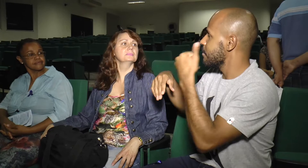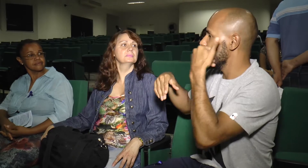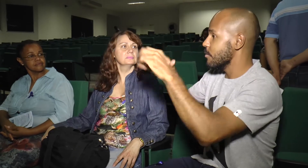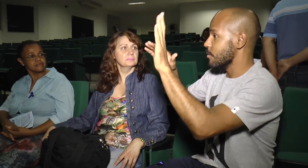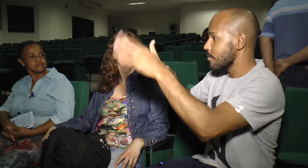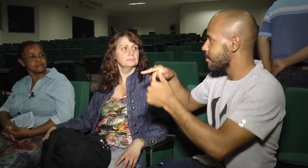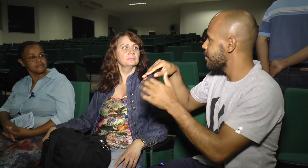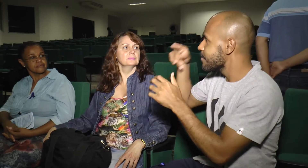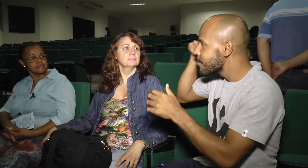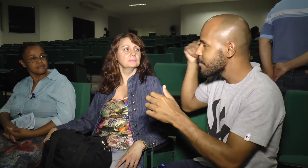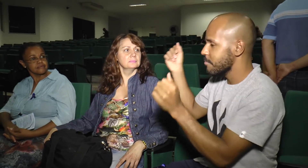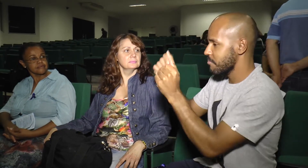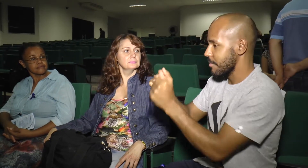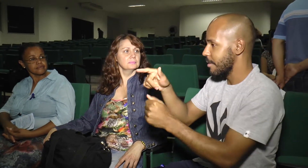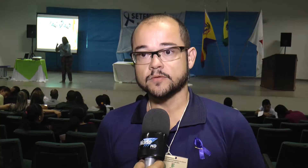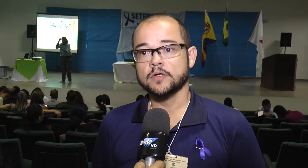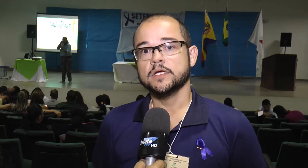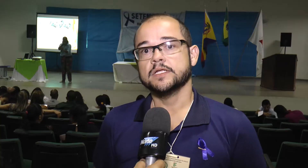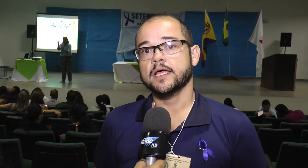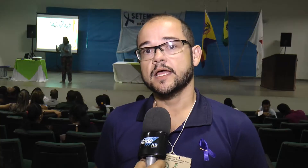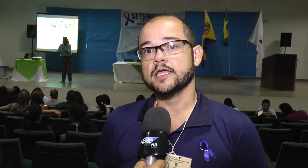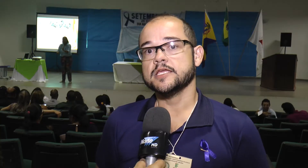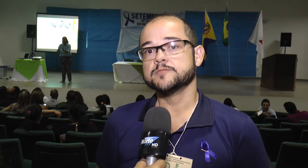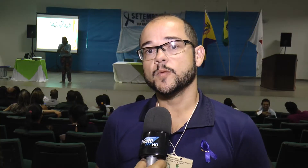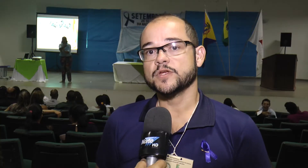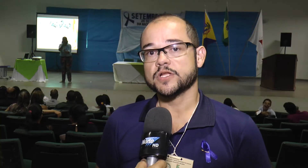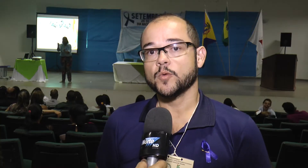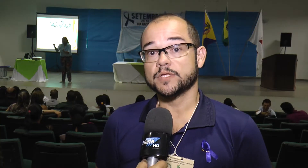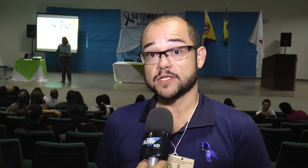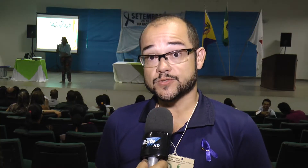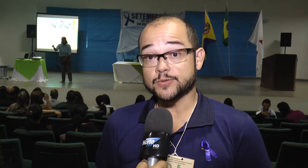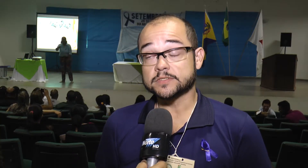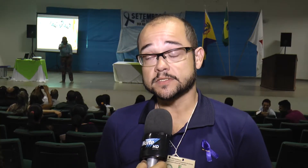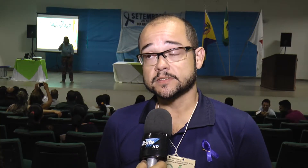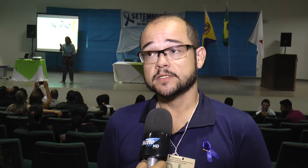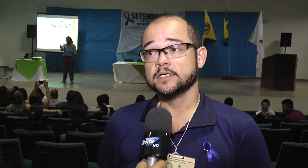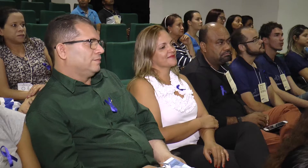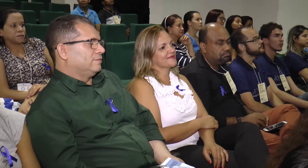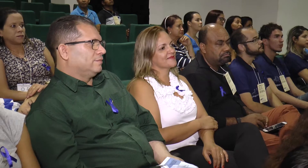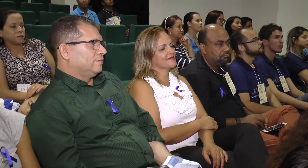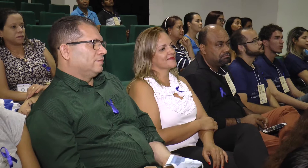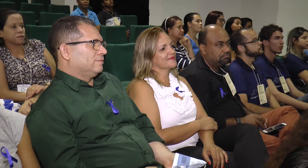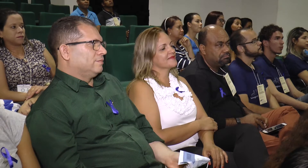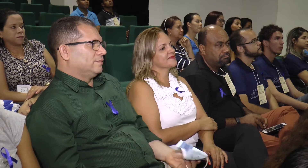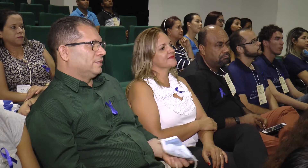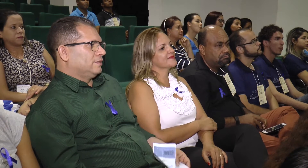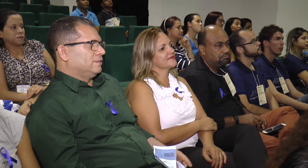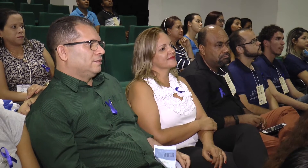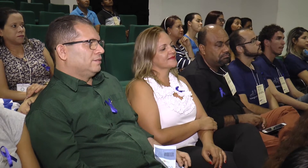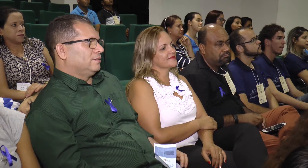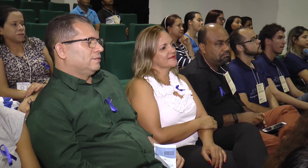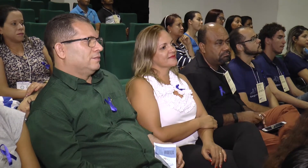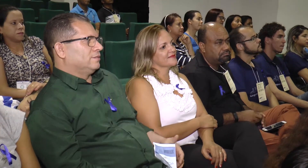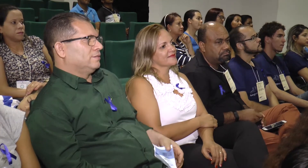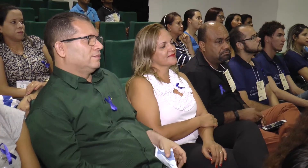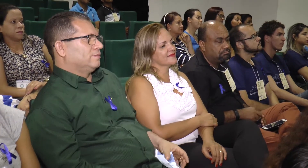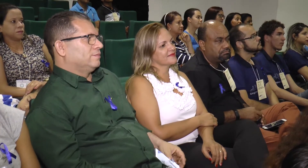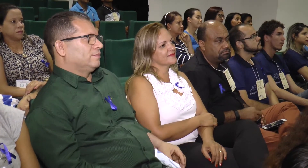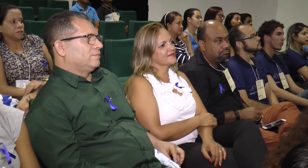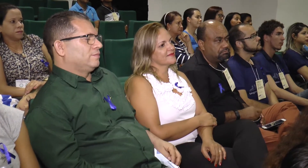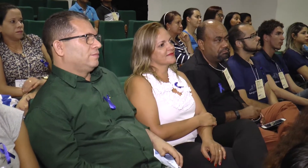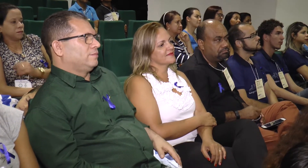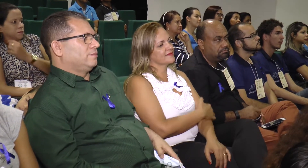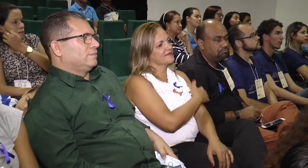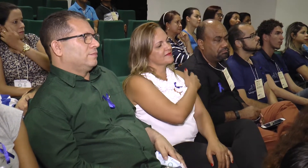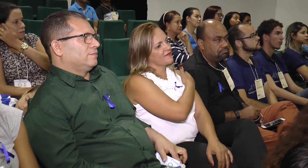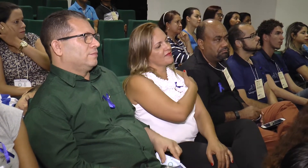melhorar o ensino E principalmente na comunidade surda Carlos César de Carvalho é coordenador